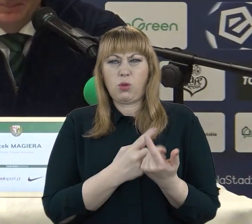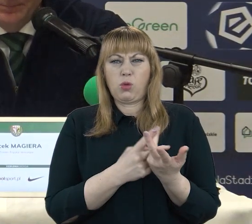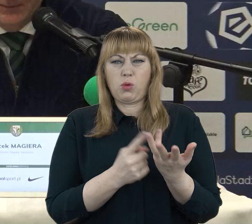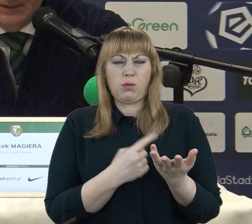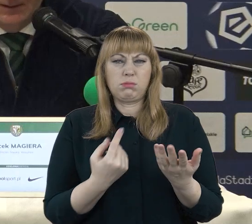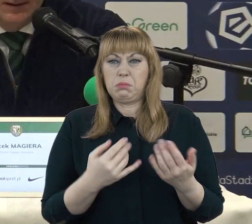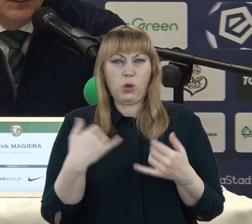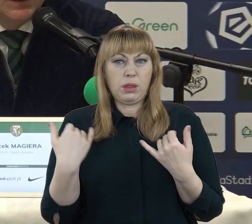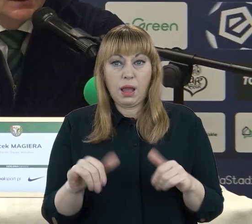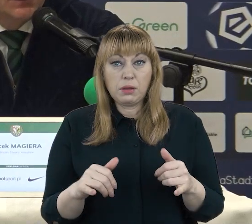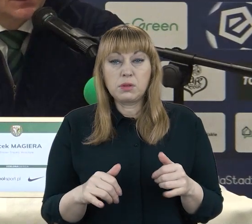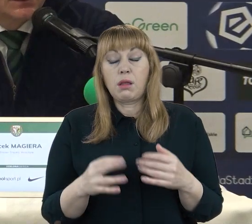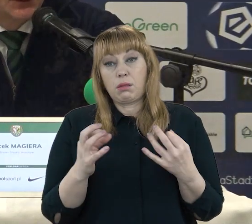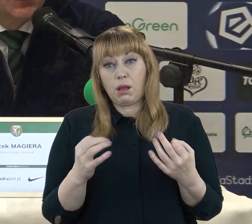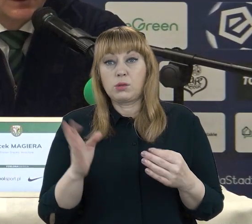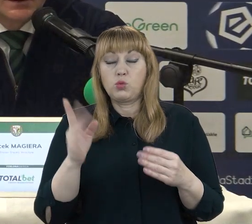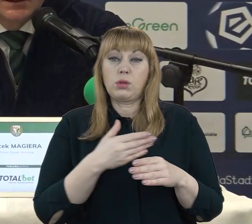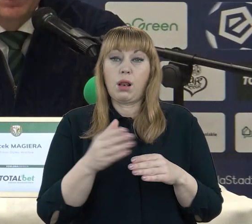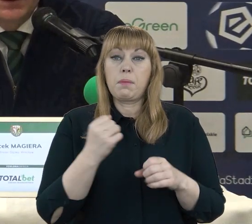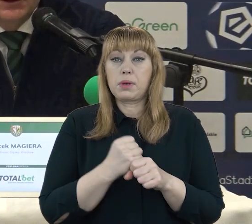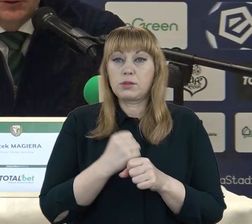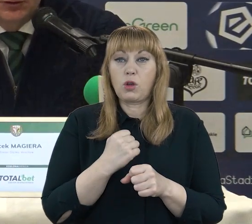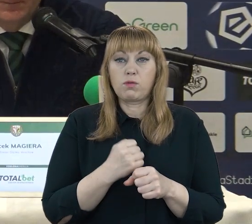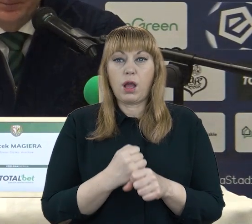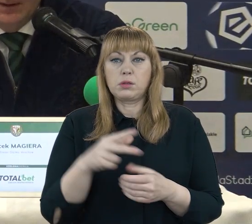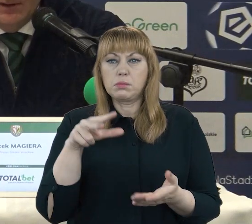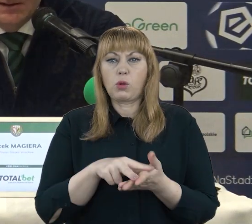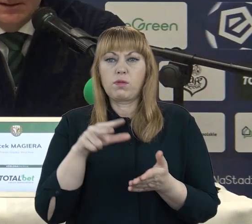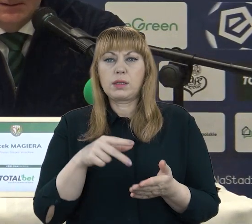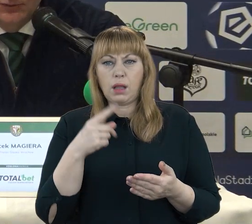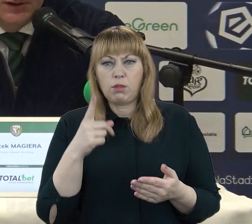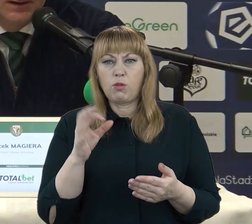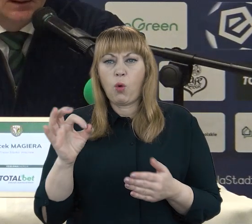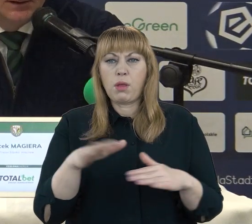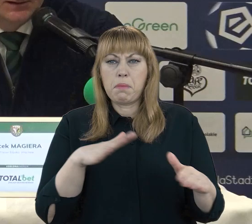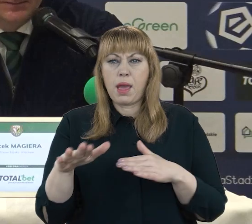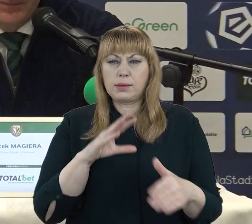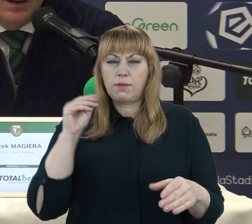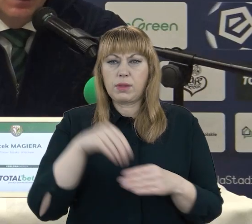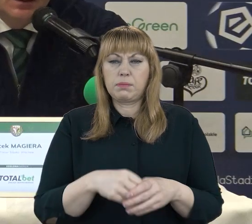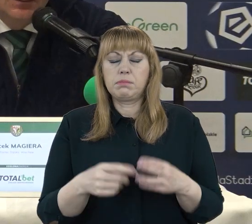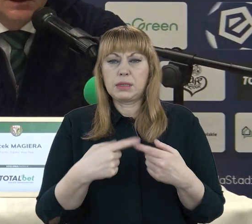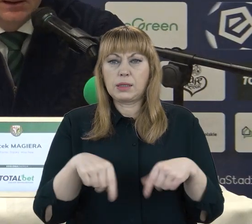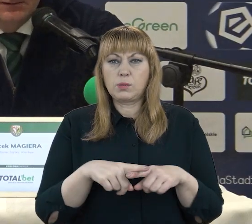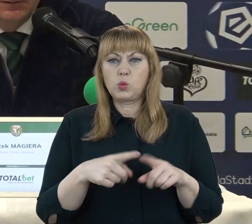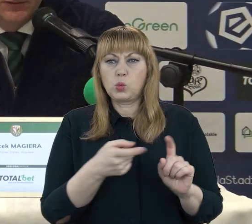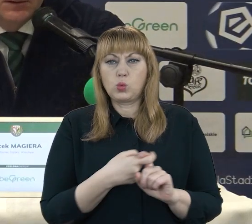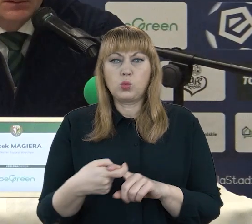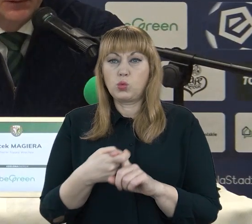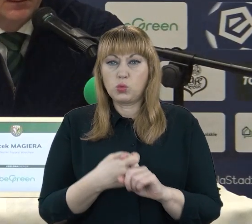i dalej ma pracować, ma potwierdzać, że to miejsce mu się należy, a jak nie będzie grał, to wchodząc w ławki